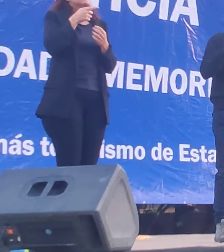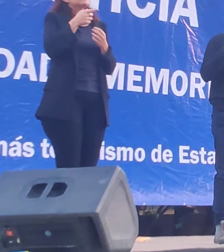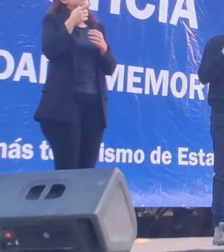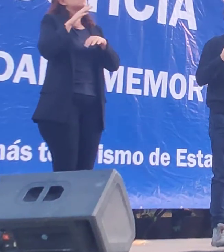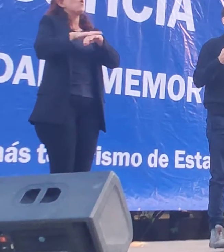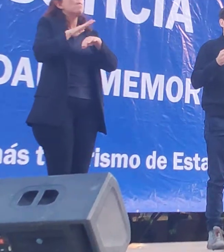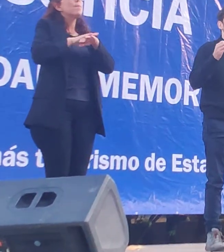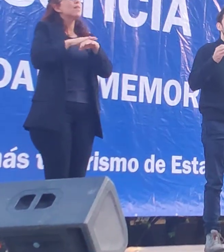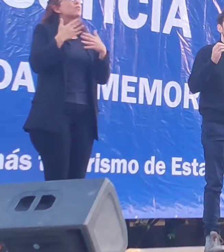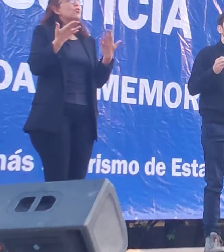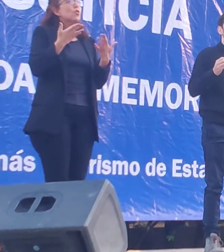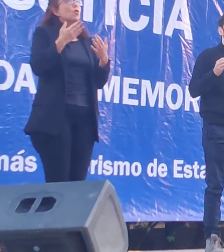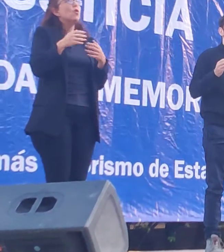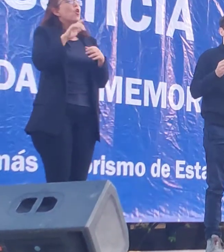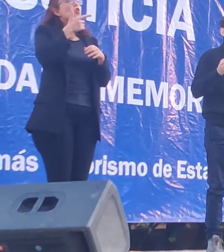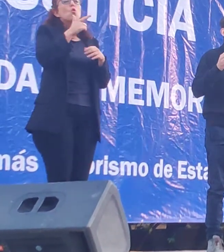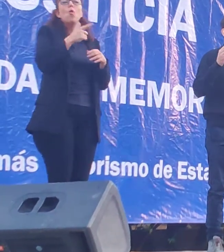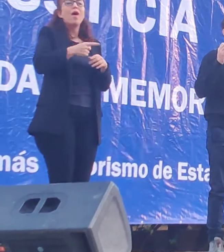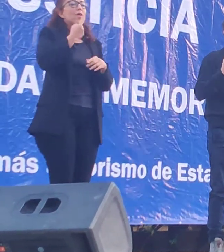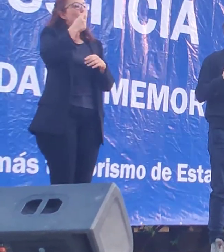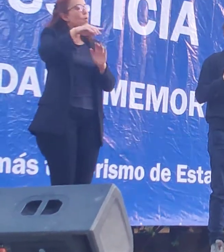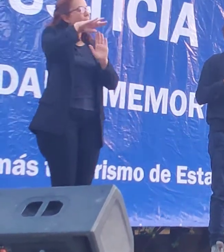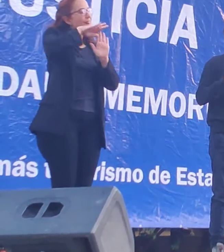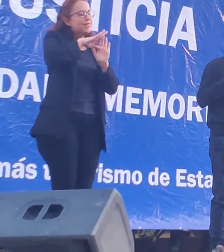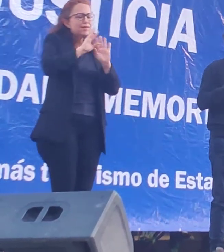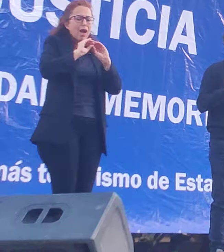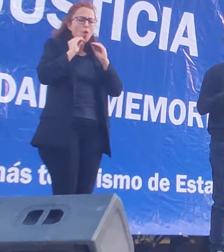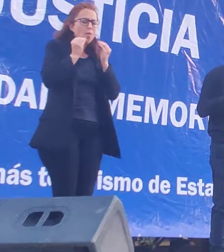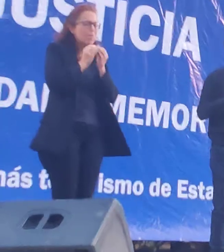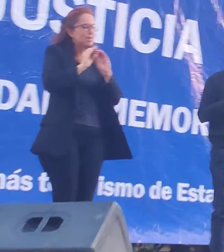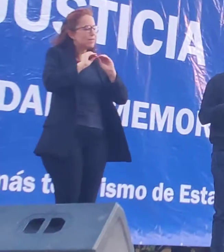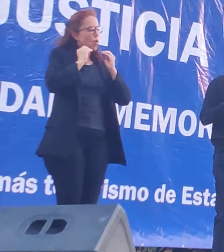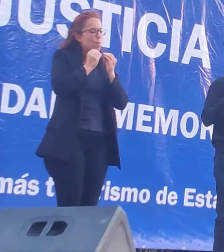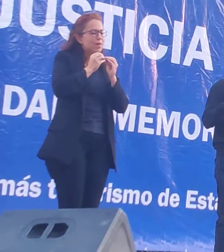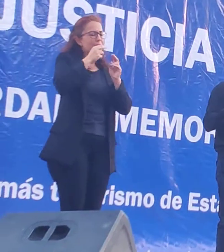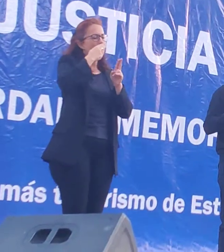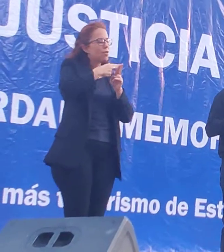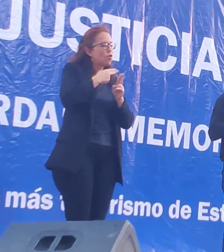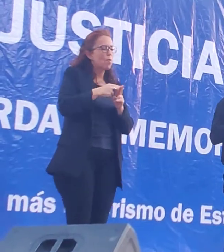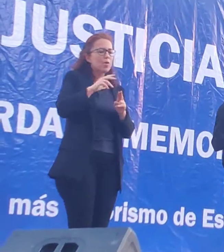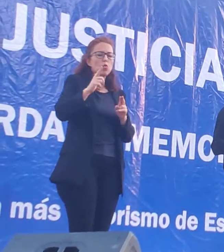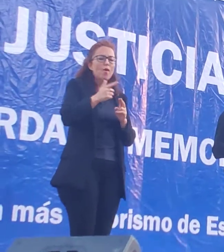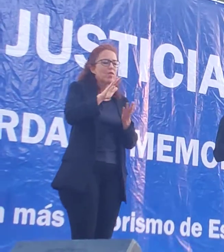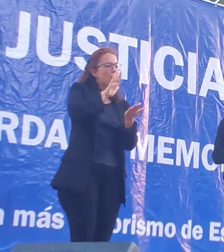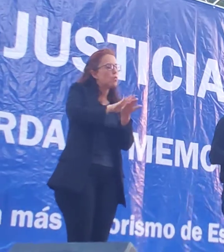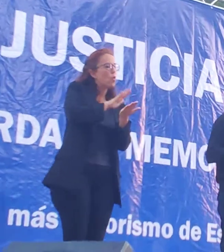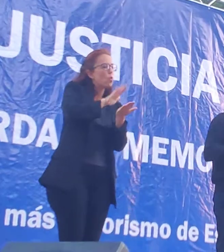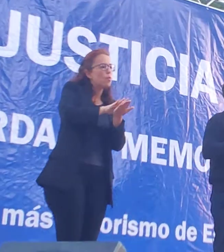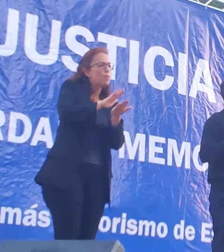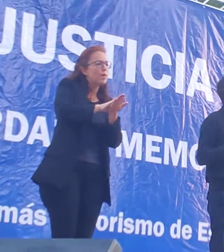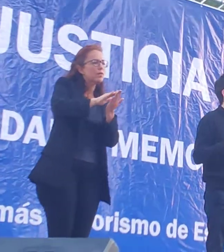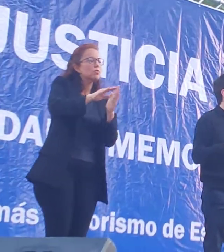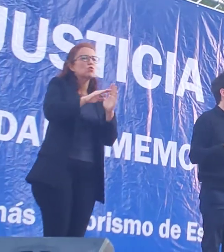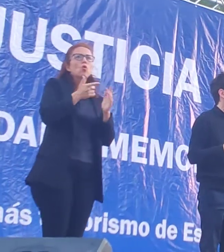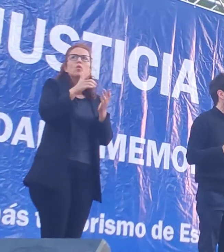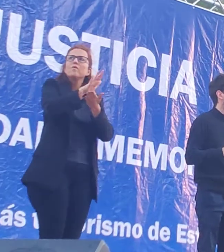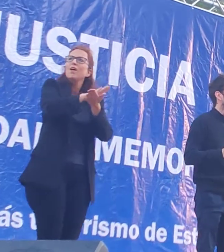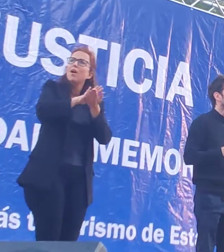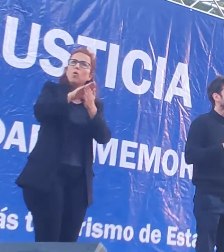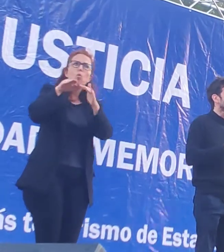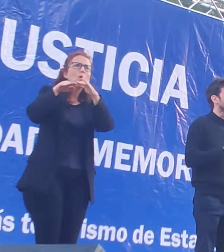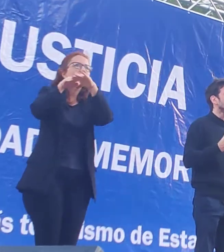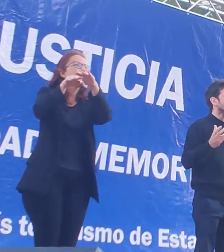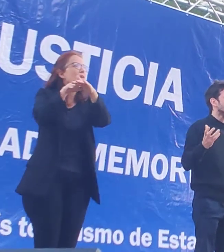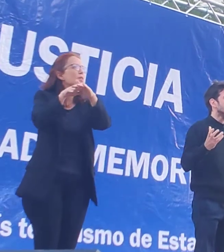no existía ninguna lista completa con todos estos nombres. No existía un documento en ningún lugar